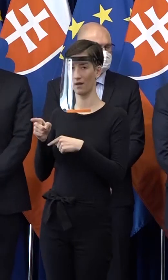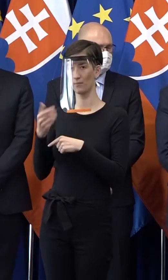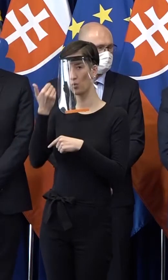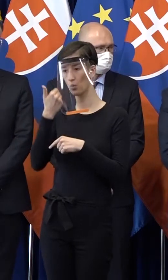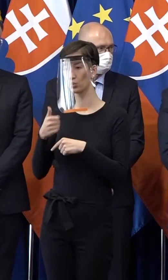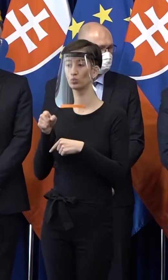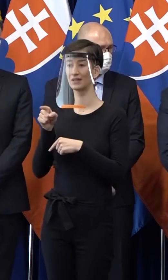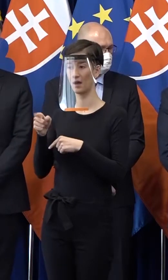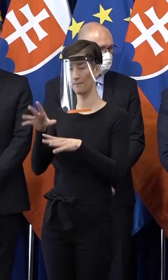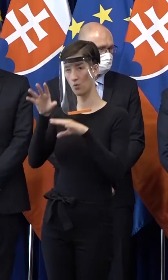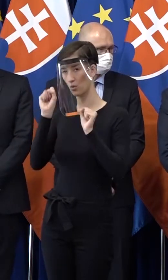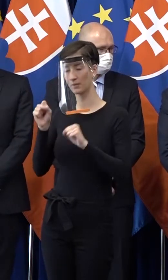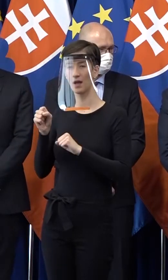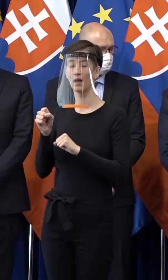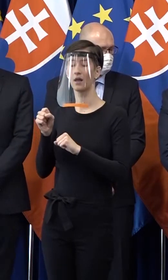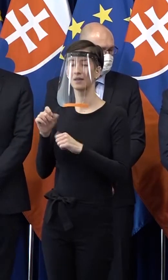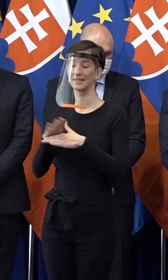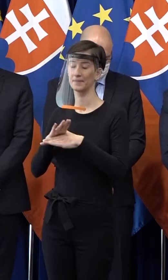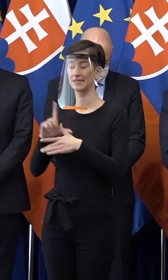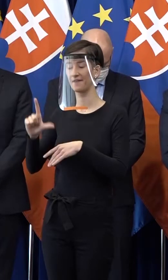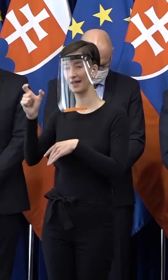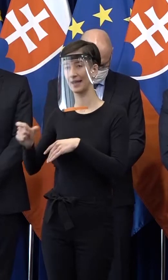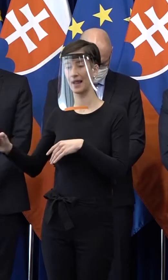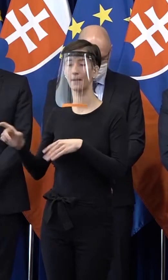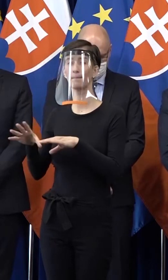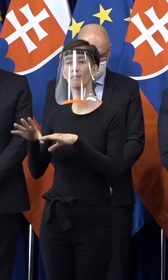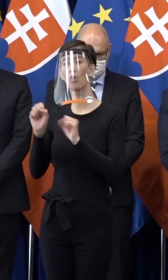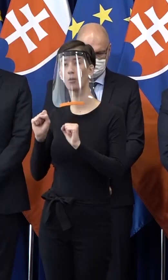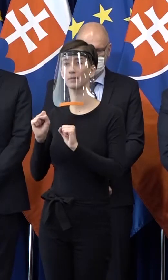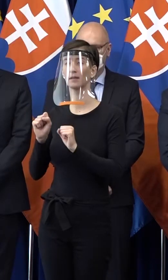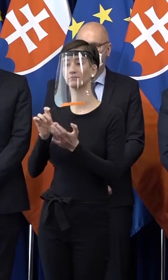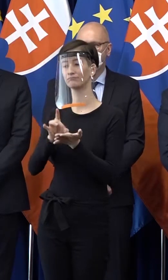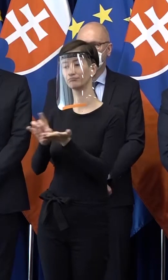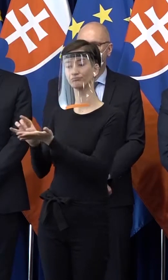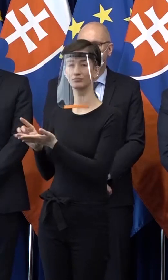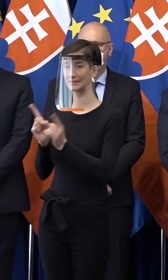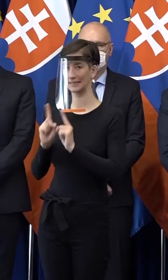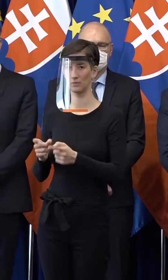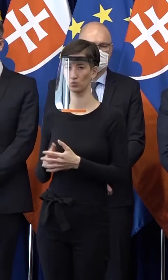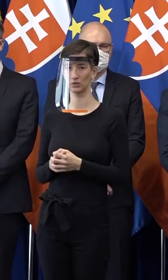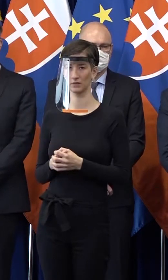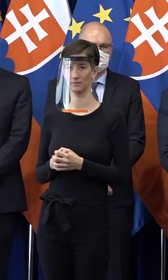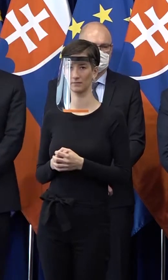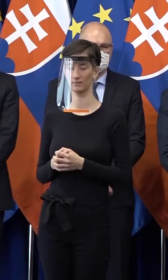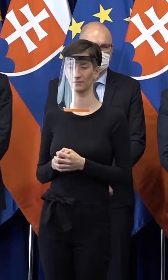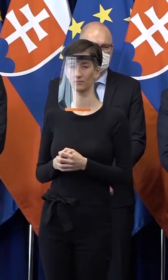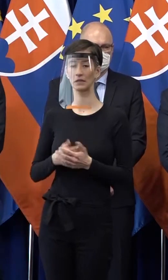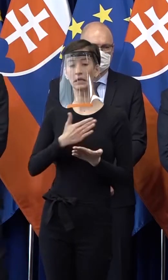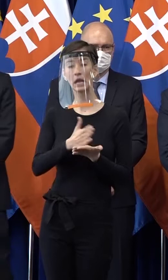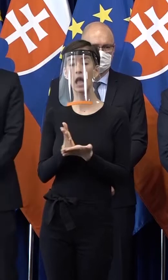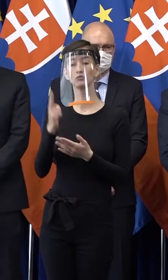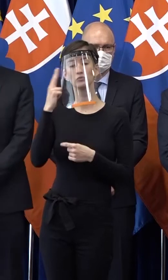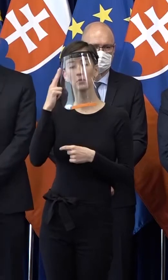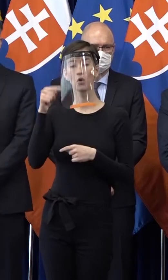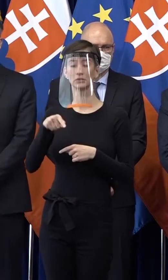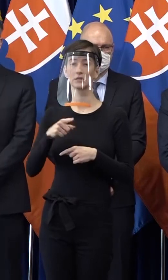tak nemusíte tých zamestnancov uvoľniť, pretože vy vidíte, ako vyzerá váš trh. Čiže pre mňa